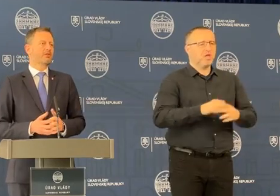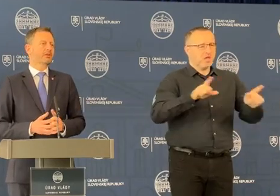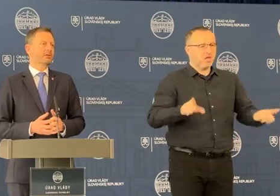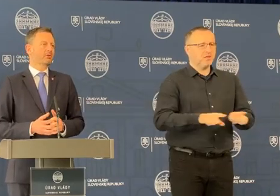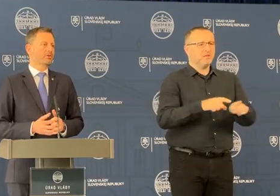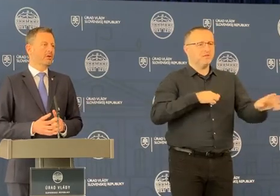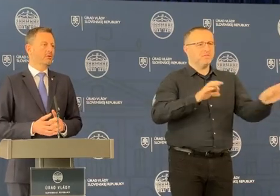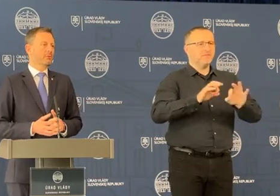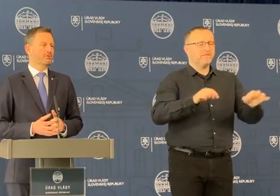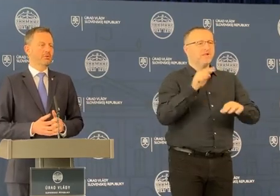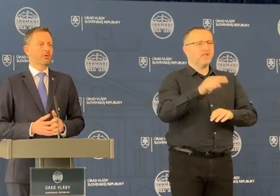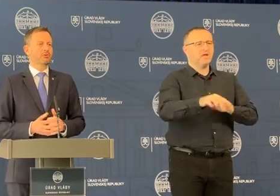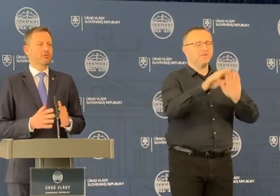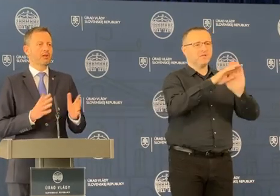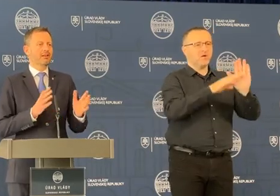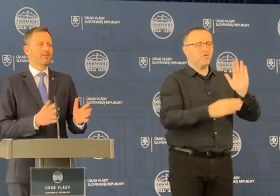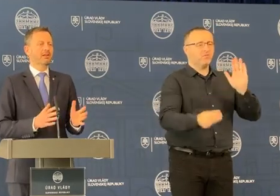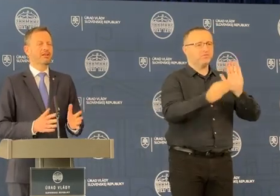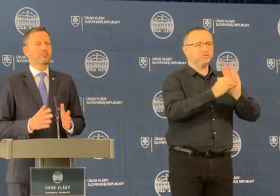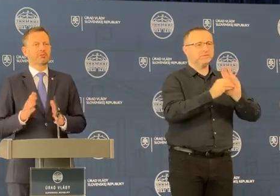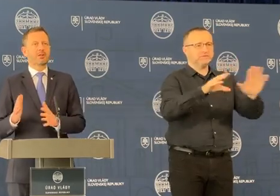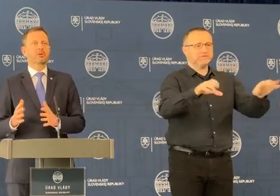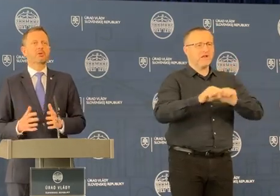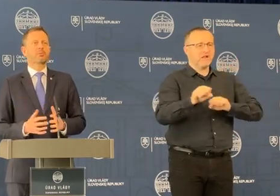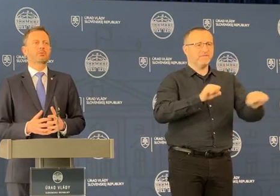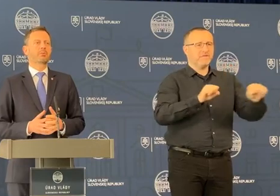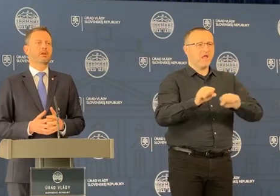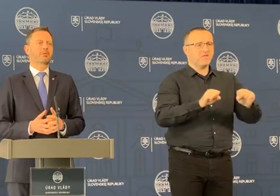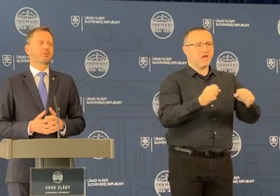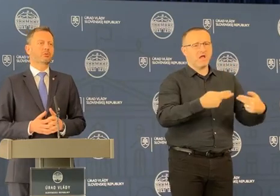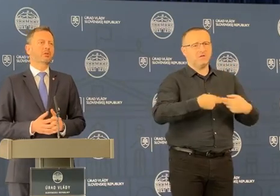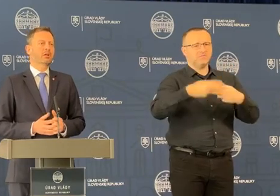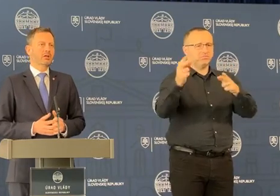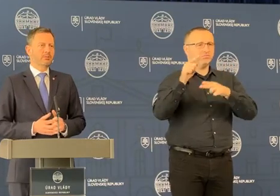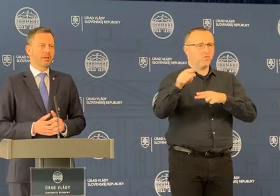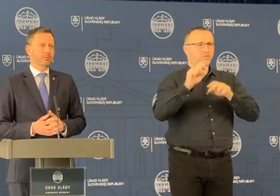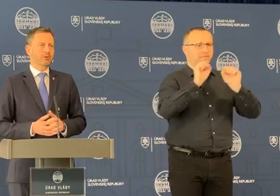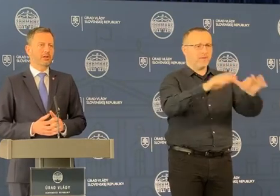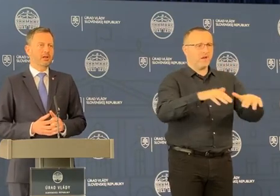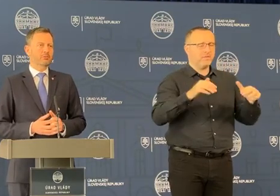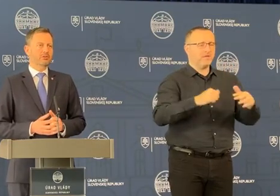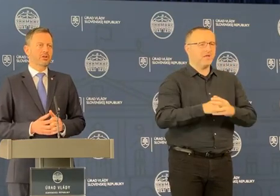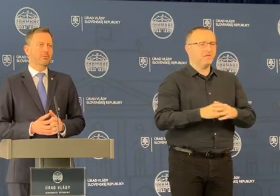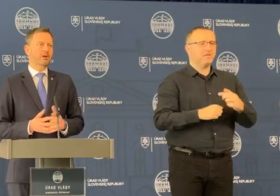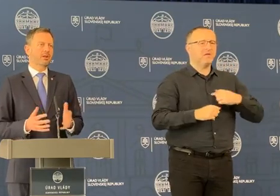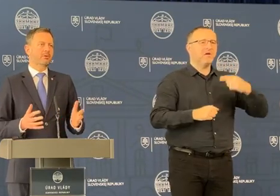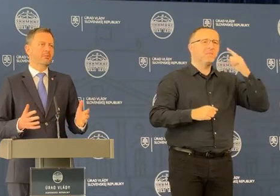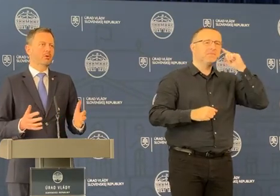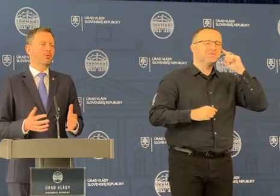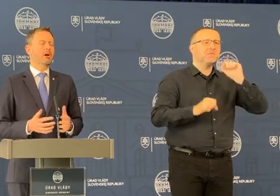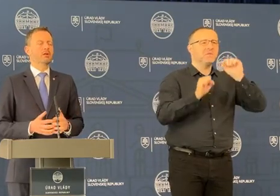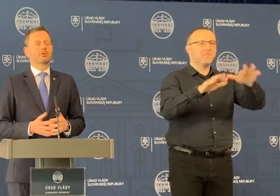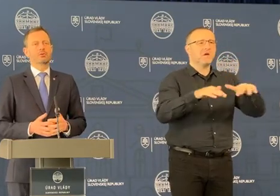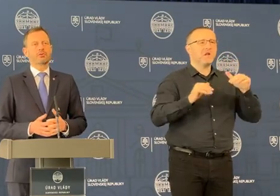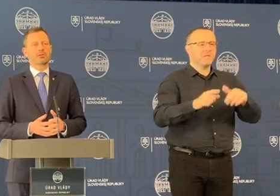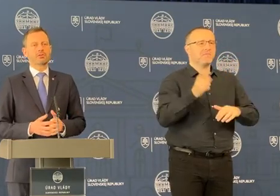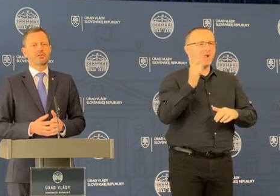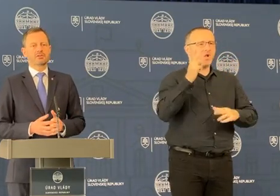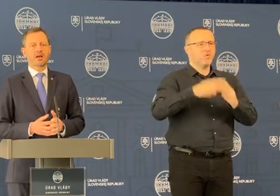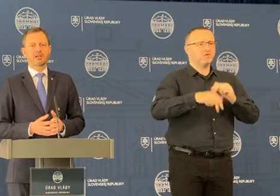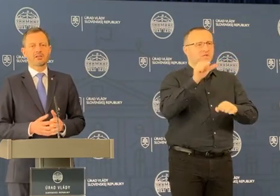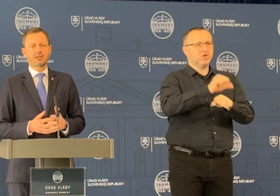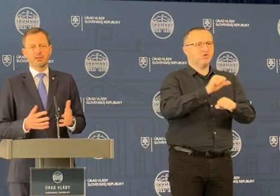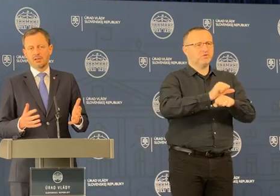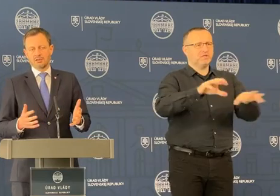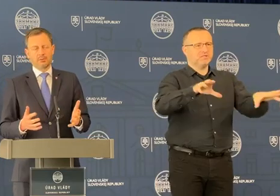sme pripravili takýto zákon, aby sme ho schváli na vláde, posielame ho do parlamentu. Predpokladám, že parlament by ho mal do konca